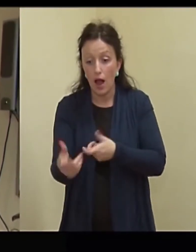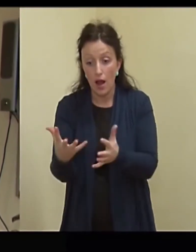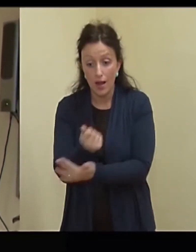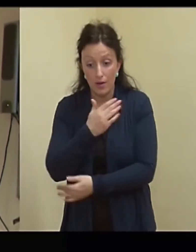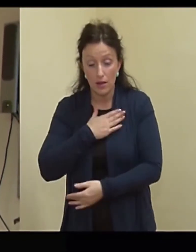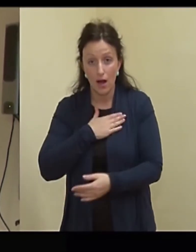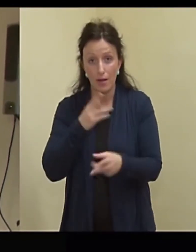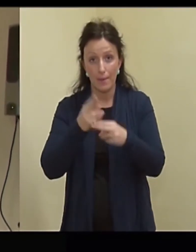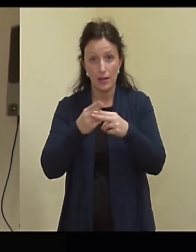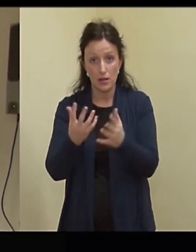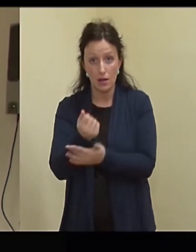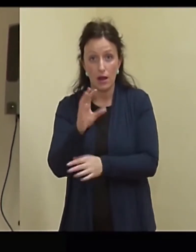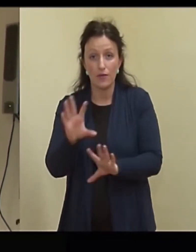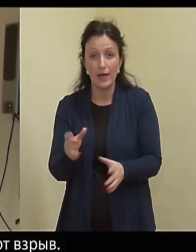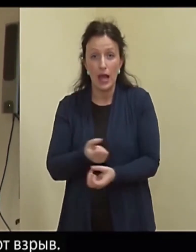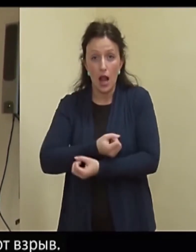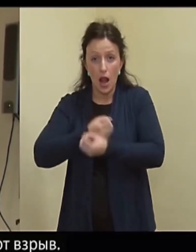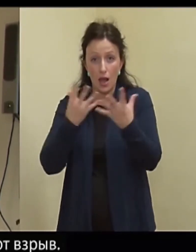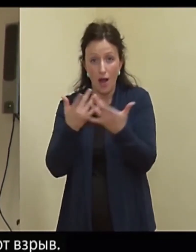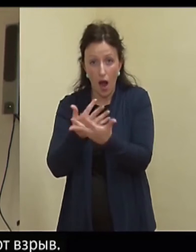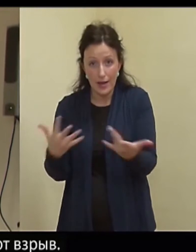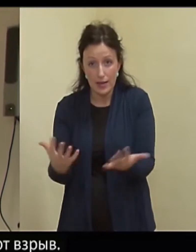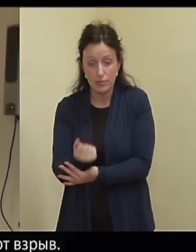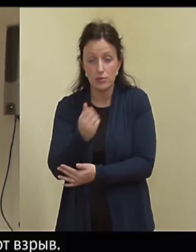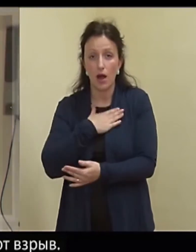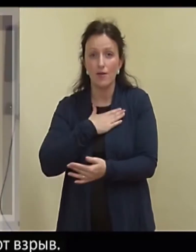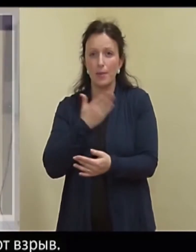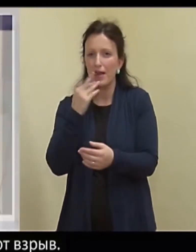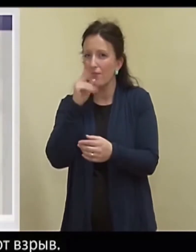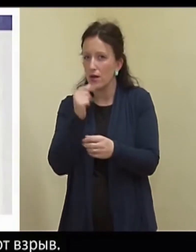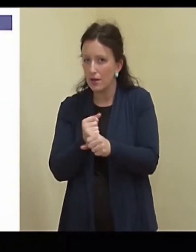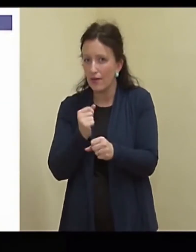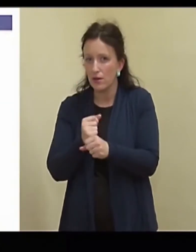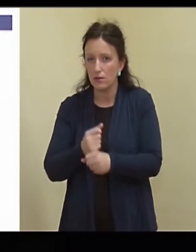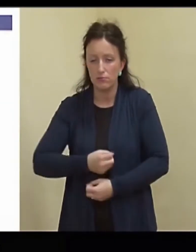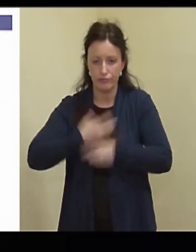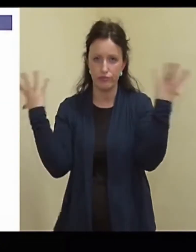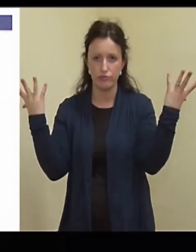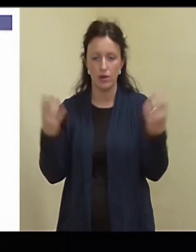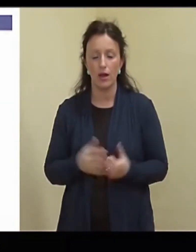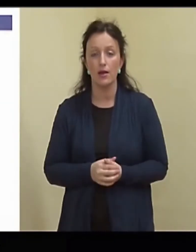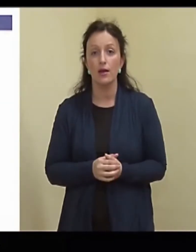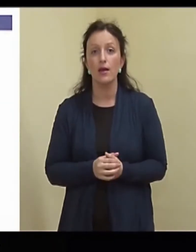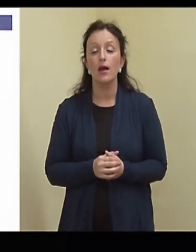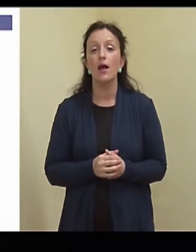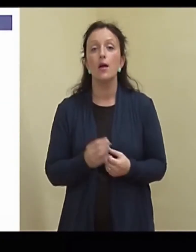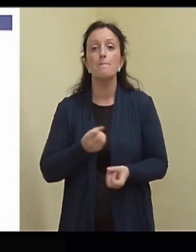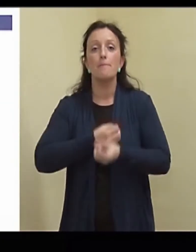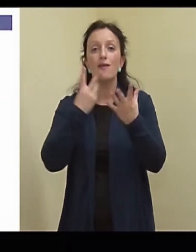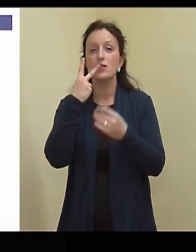tahavad siis seda metalli kätte saada või lõhkainetselt kätte saada. Ja teevad mingisuguse vea ja lendavad paugukõhku. Noh, siin on mõninged plahvatused